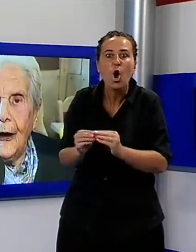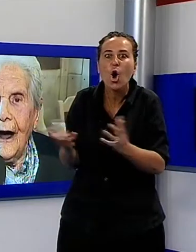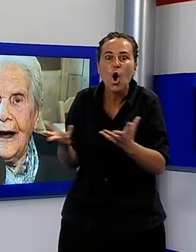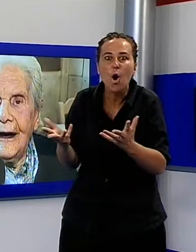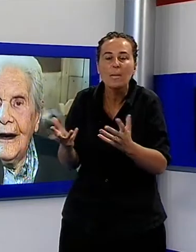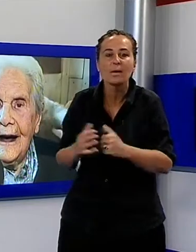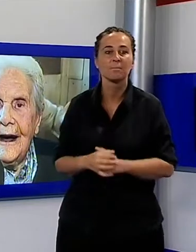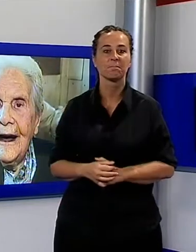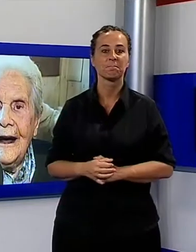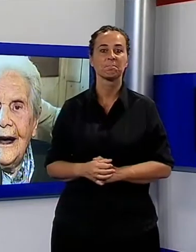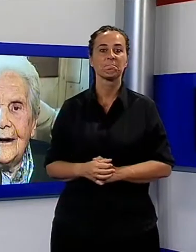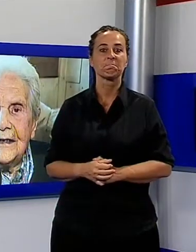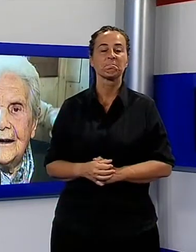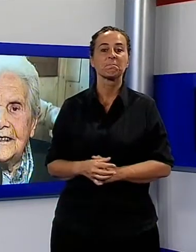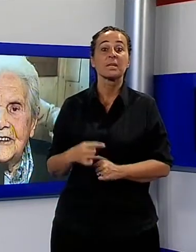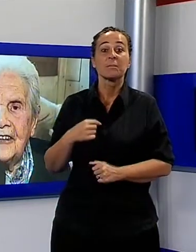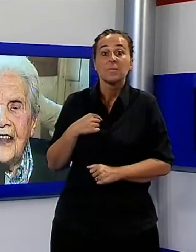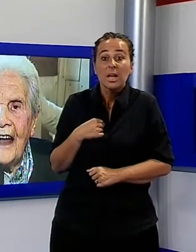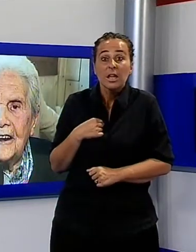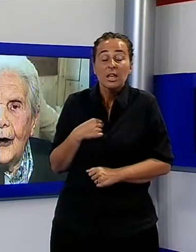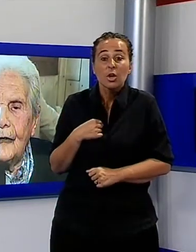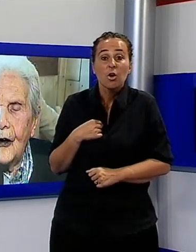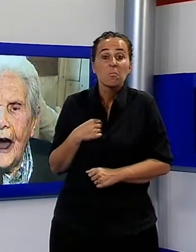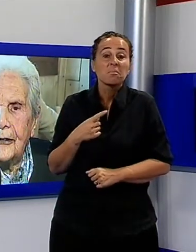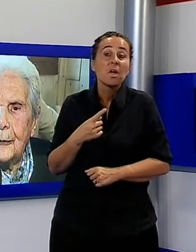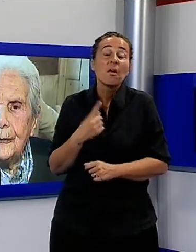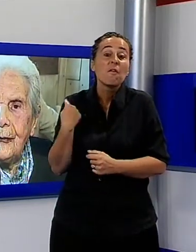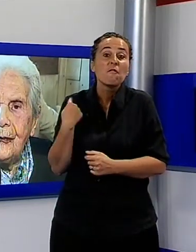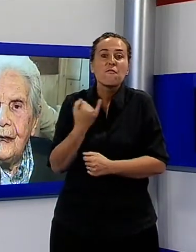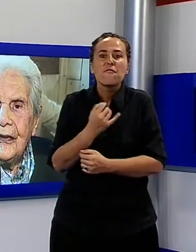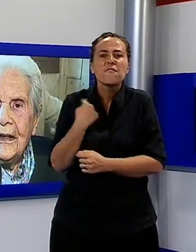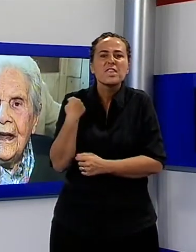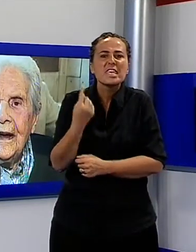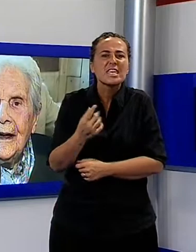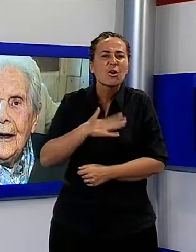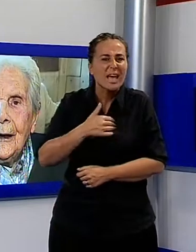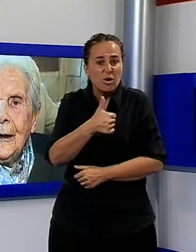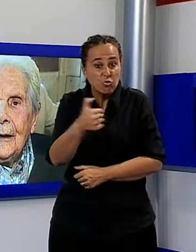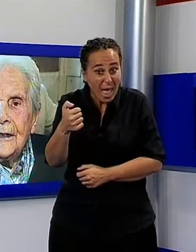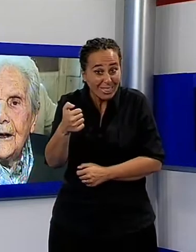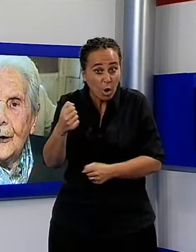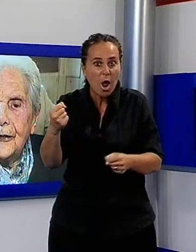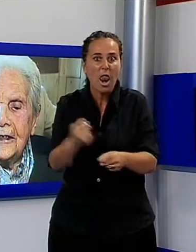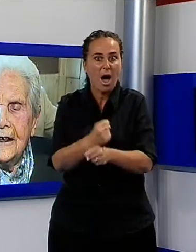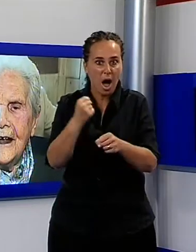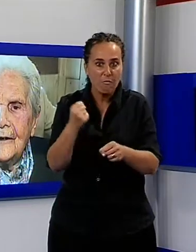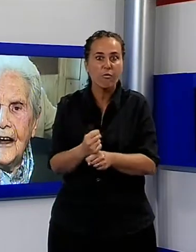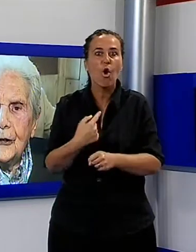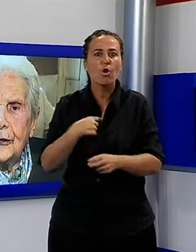a cent'anni ho lavorato di contadina, ho fatto di